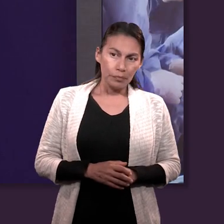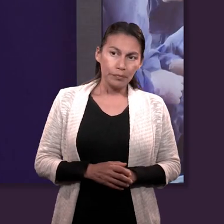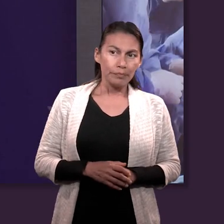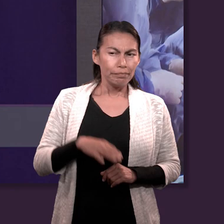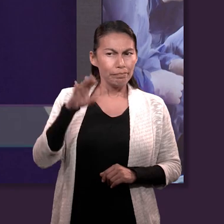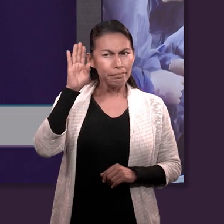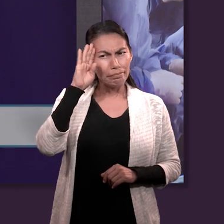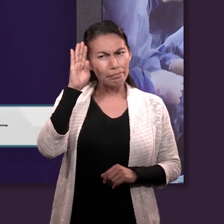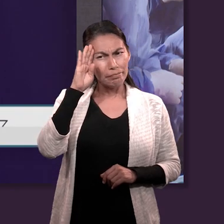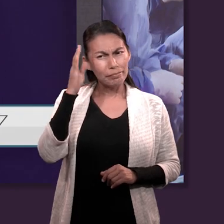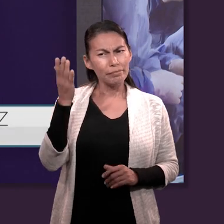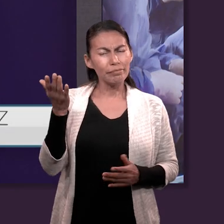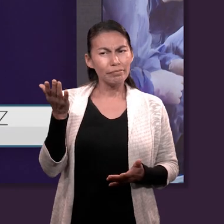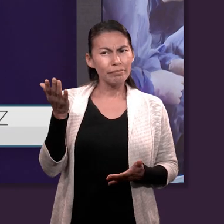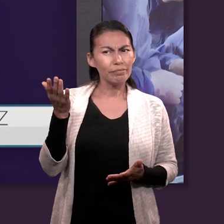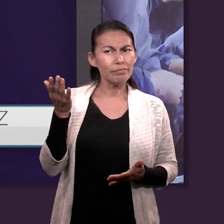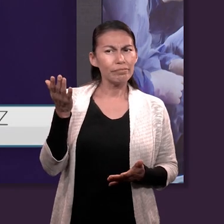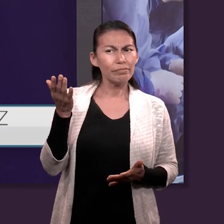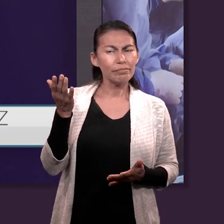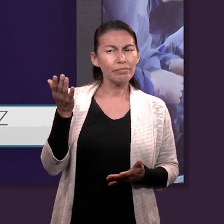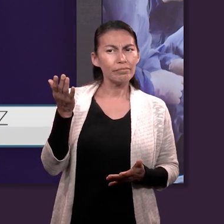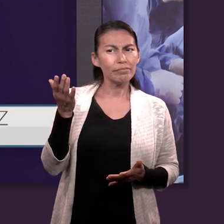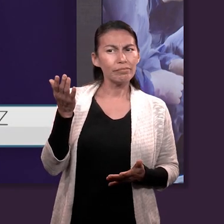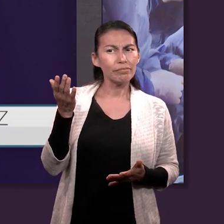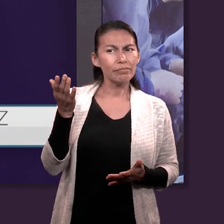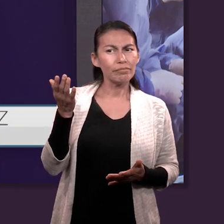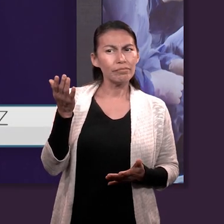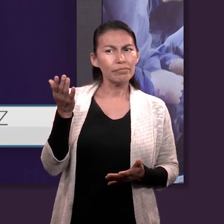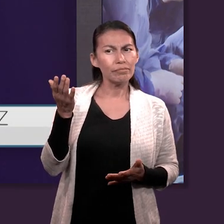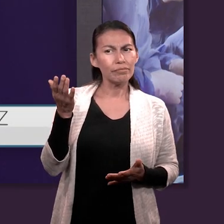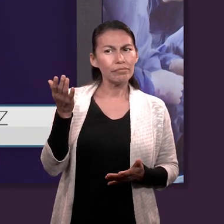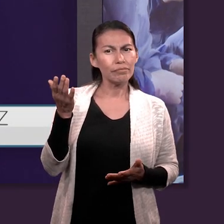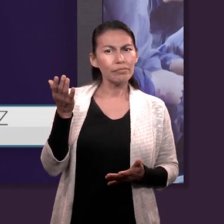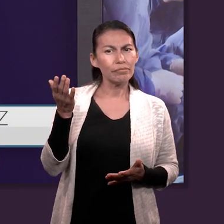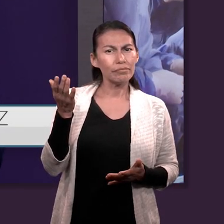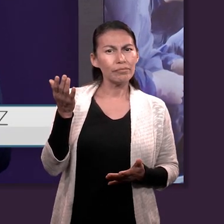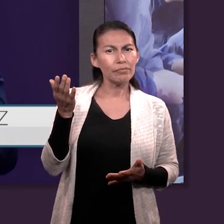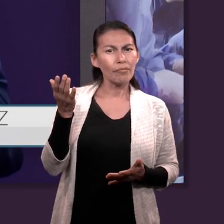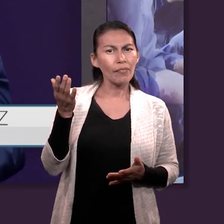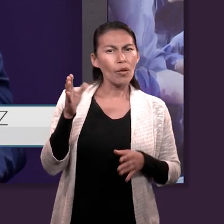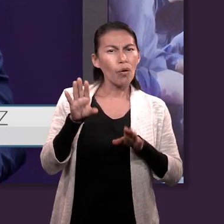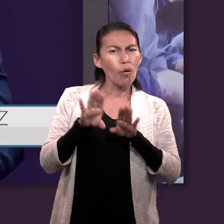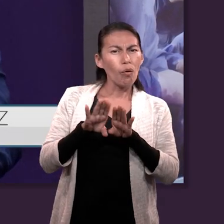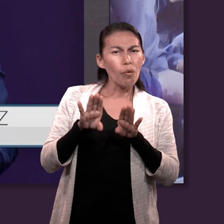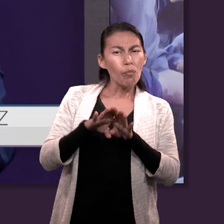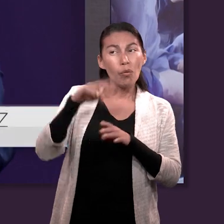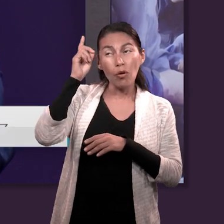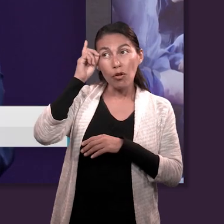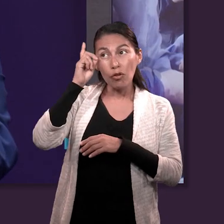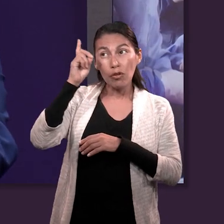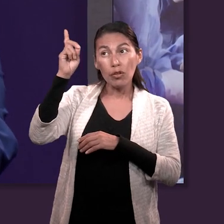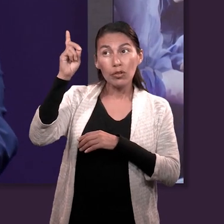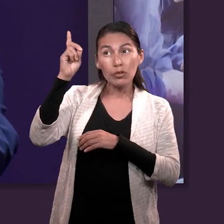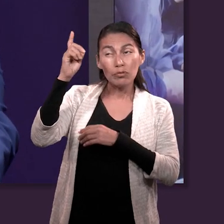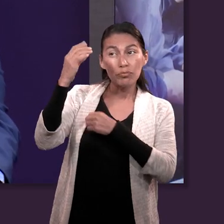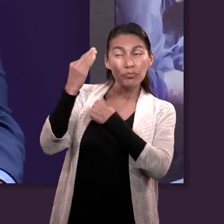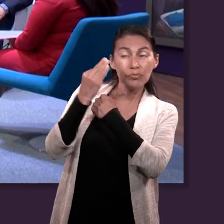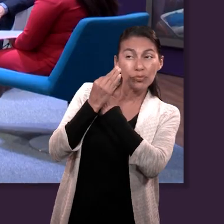de alguna manera concebir a Dios como nuestro refugio, como